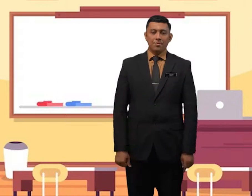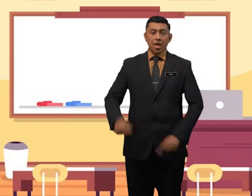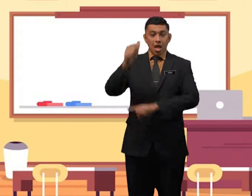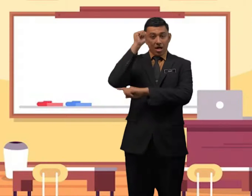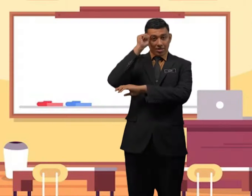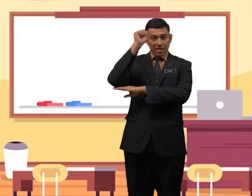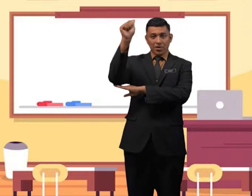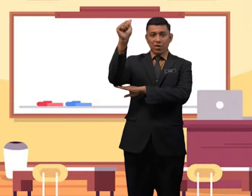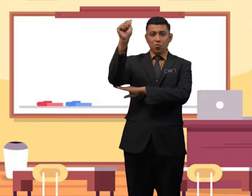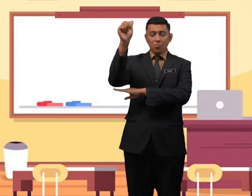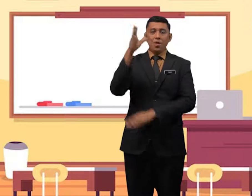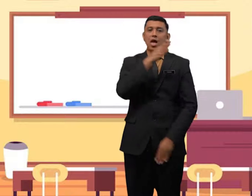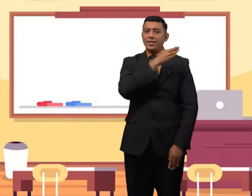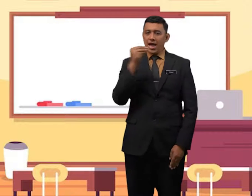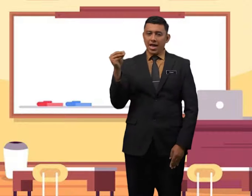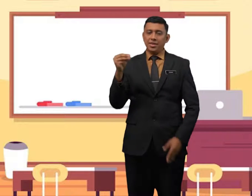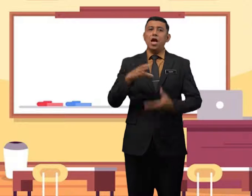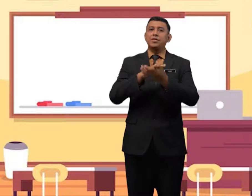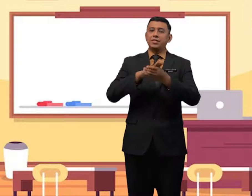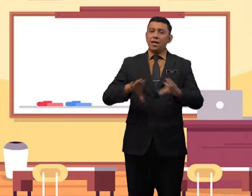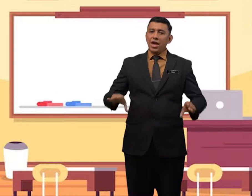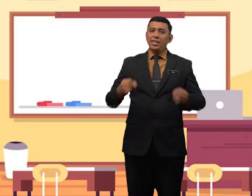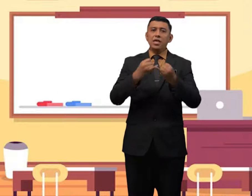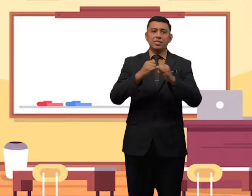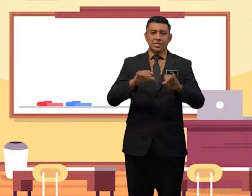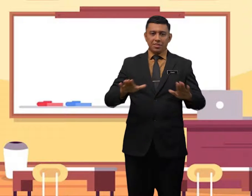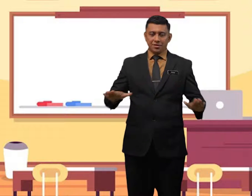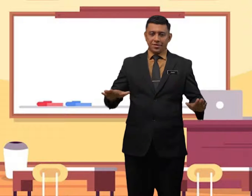Assalamualaikum dan Selamat Sejahtera.